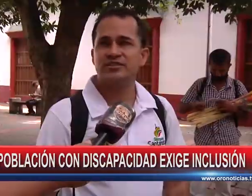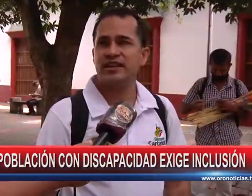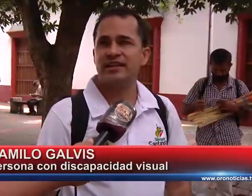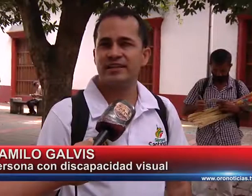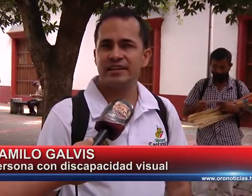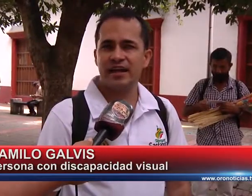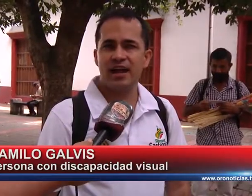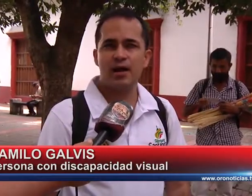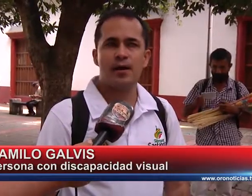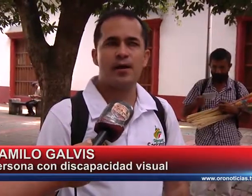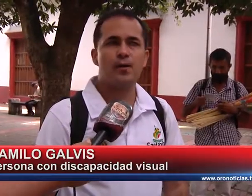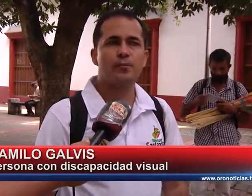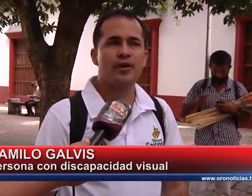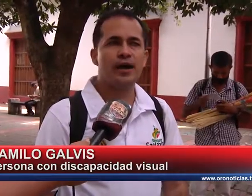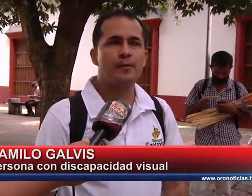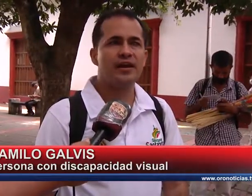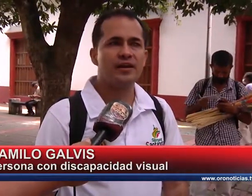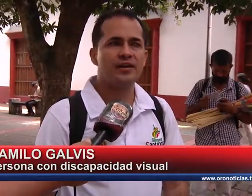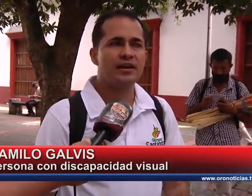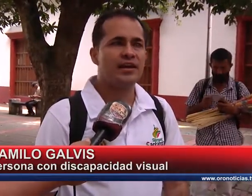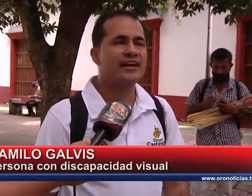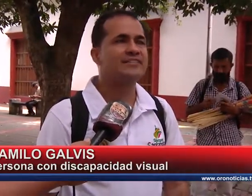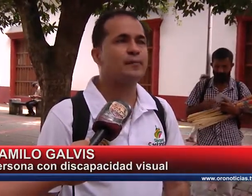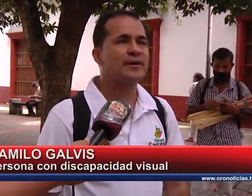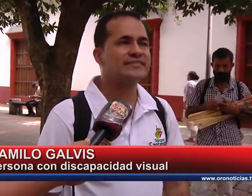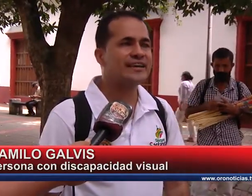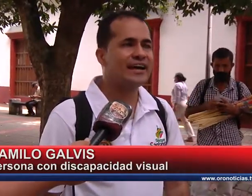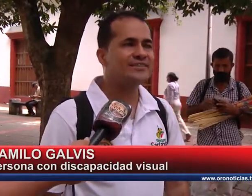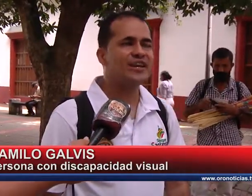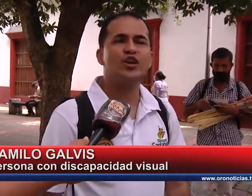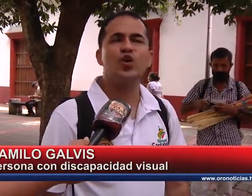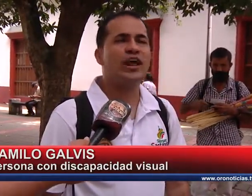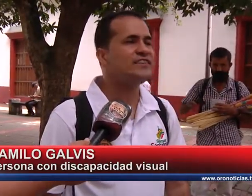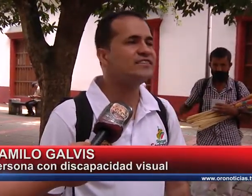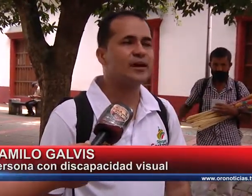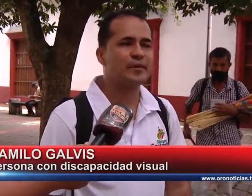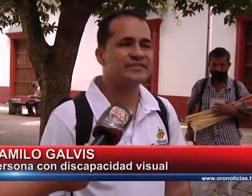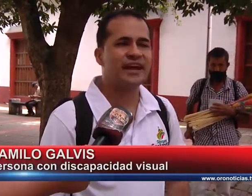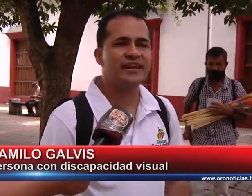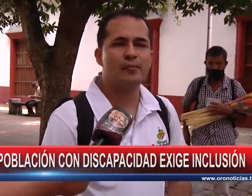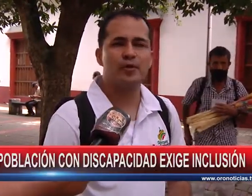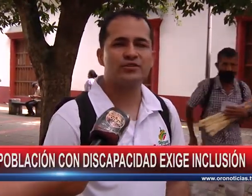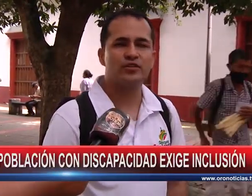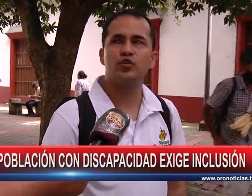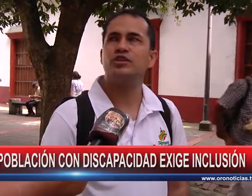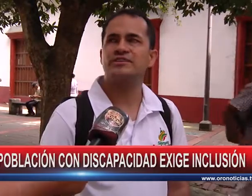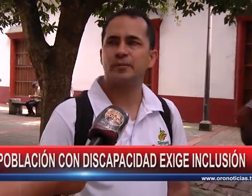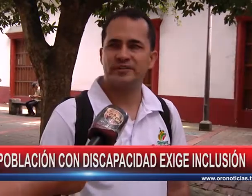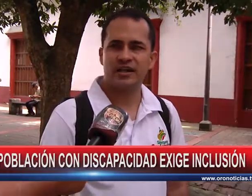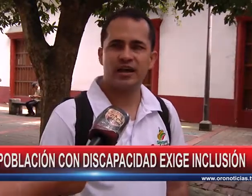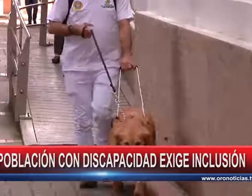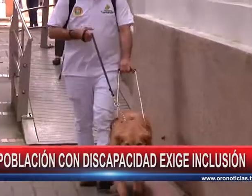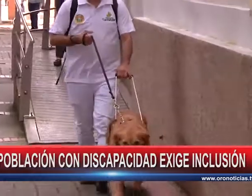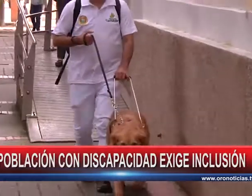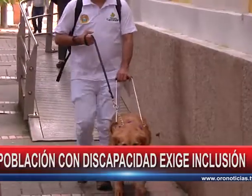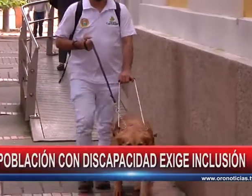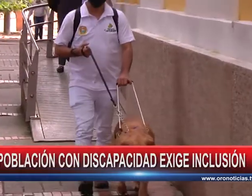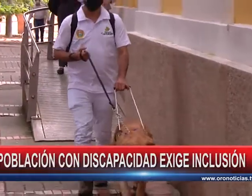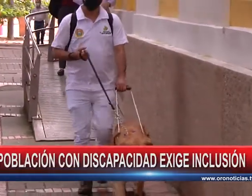santandereana puede ver las capacidades y no las discapacidades de la población con discapacidad, de que se